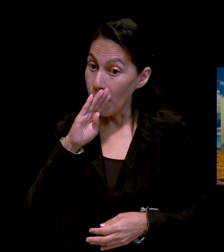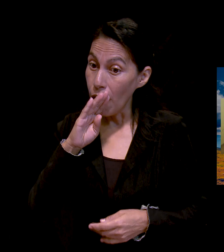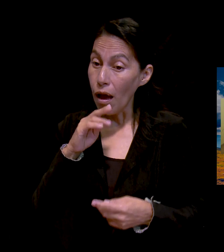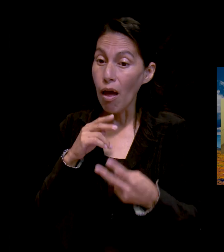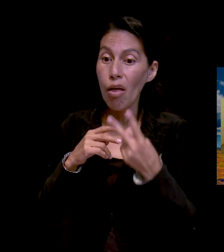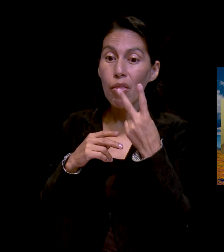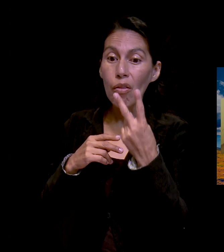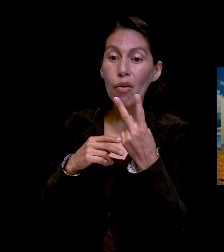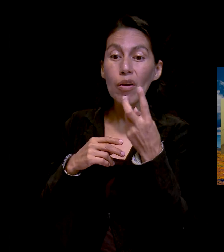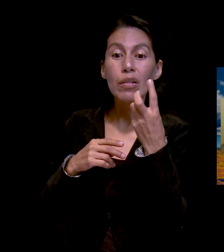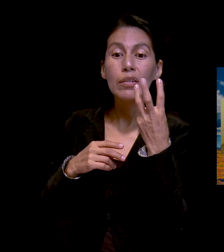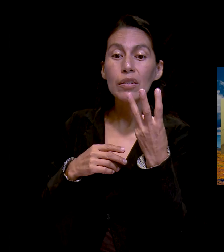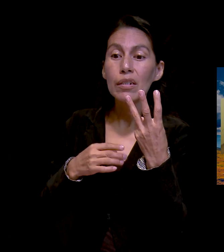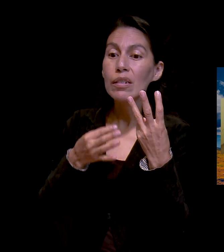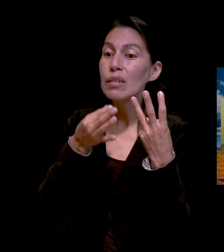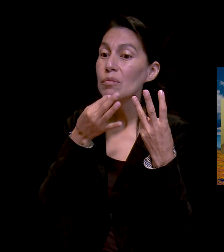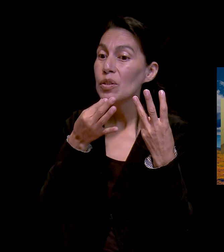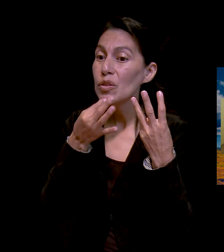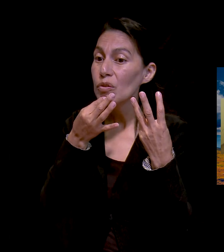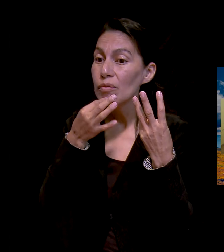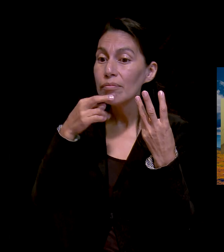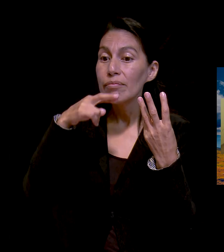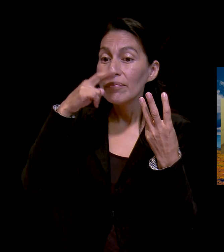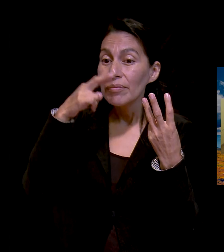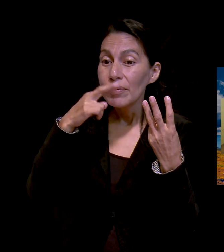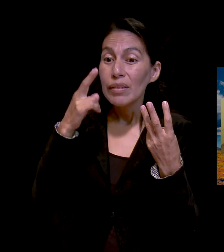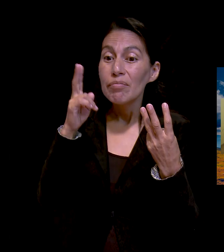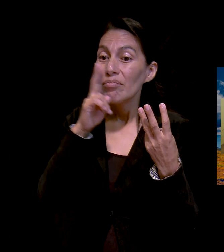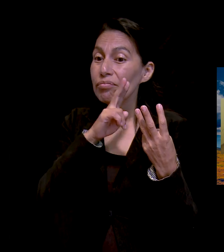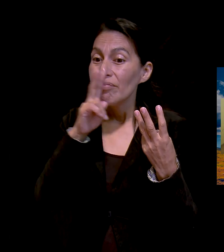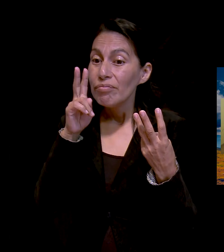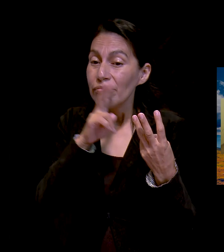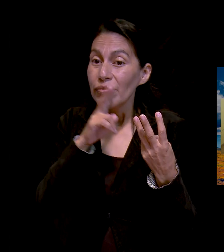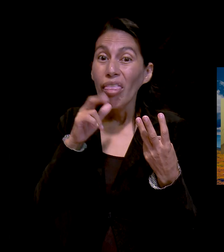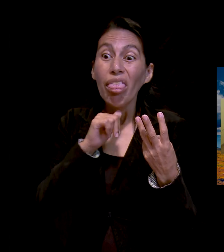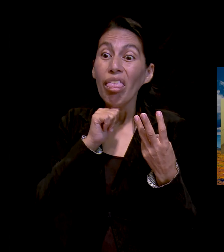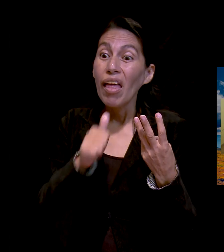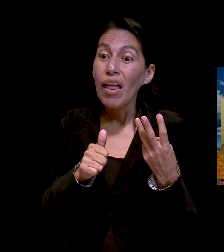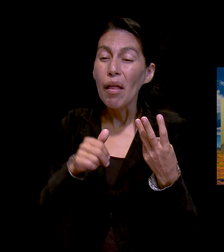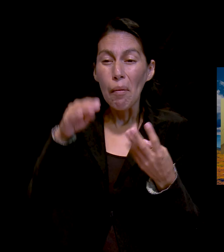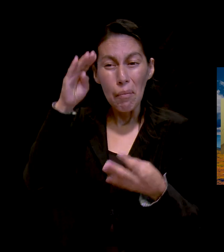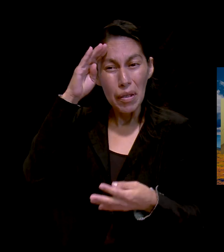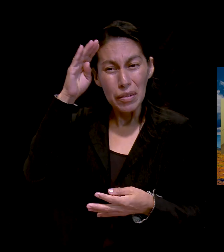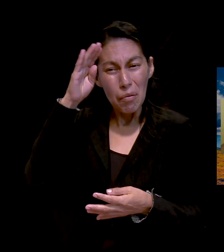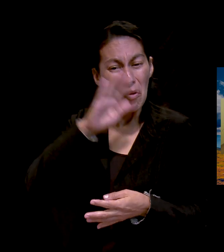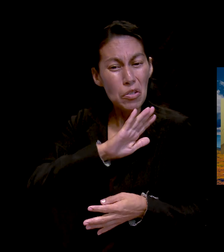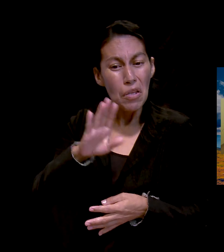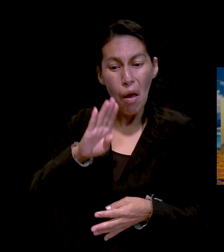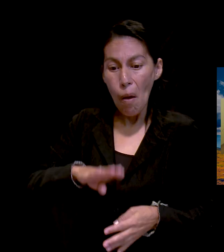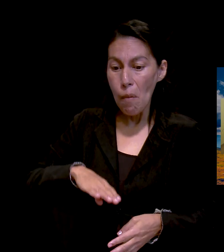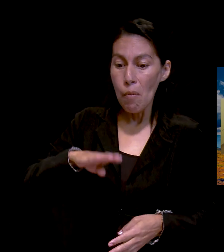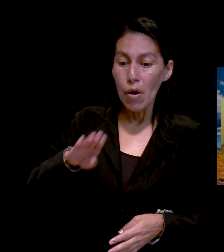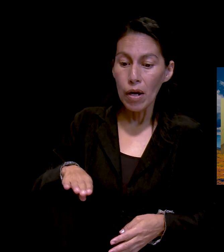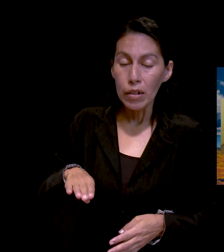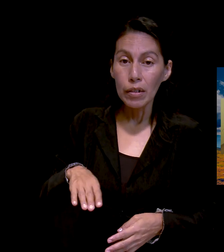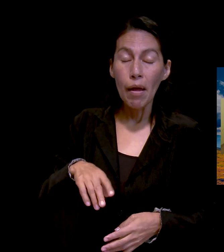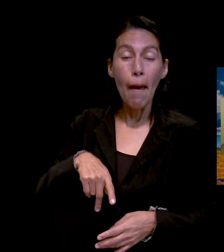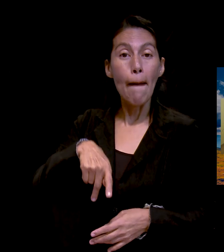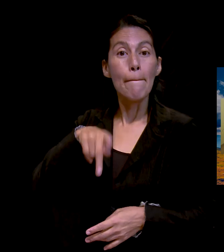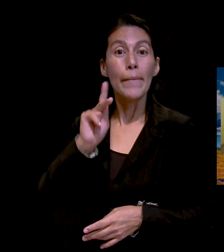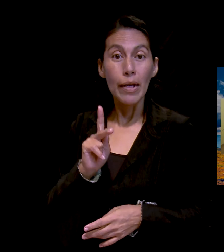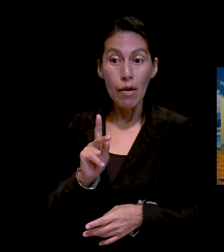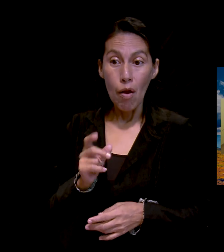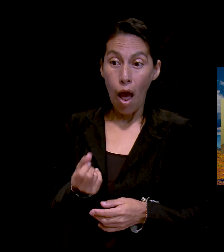mamá tardó como unos dos, tres minutos sin respirar. O sea, ya nosotros la íbamos a dar por muerta.